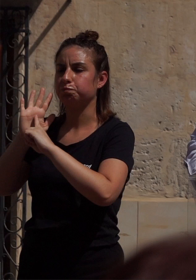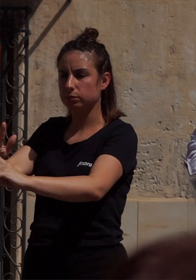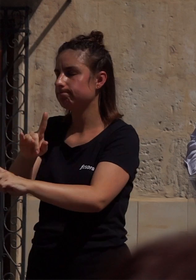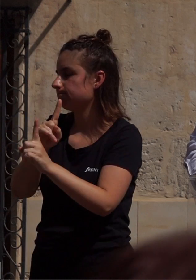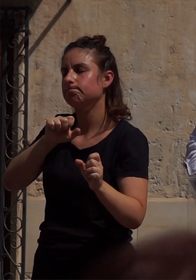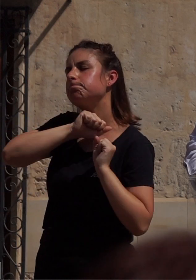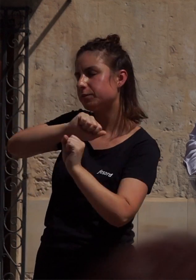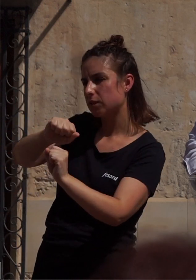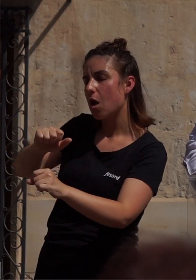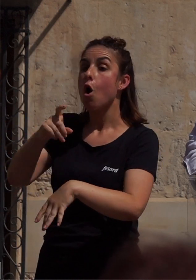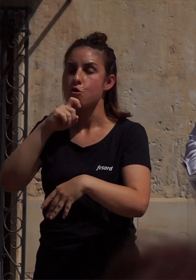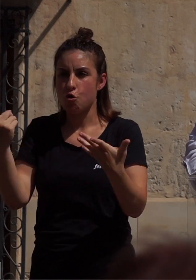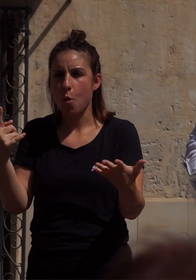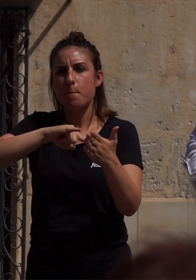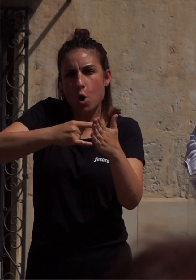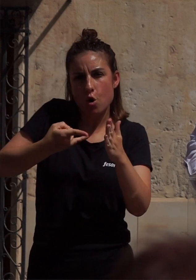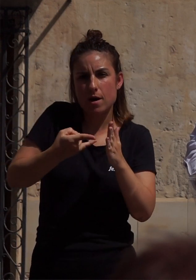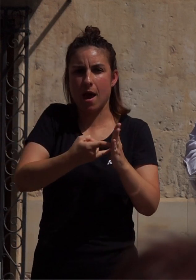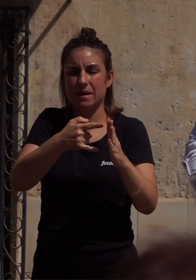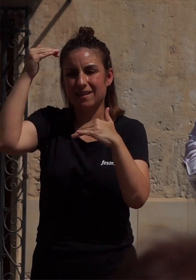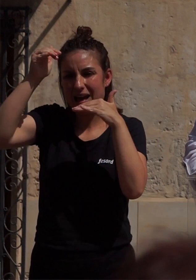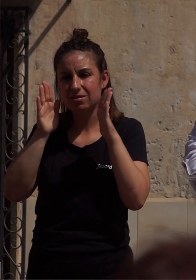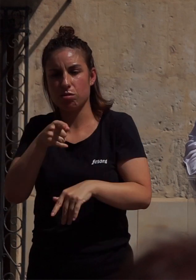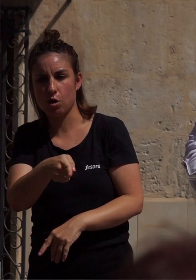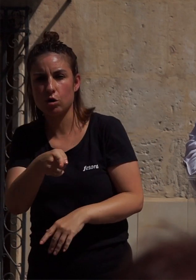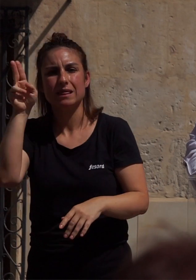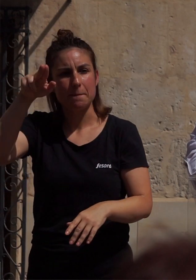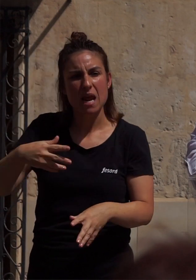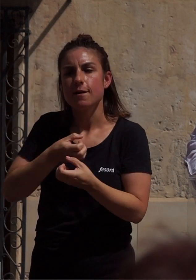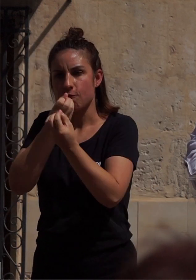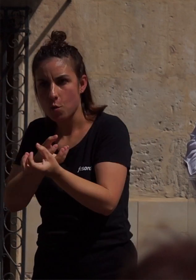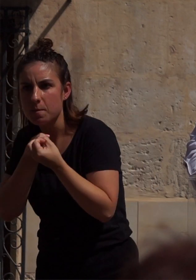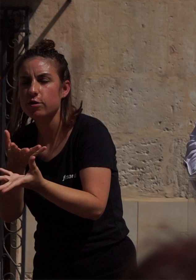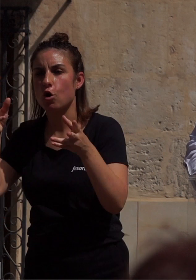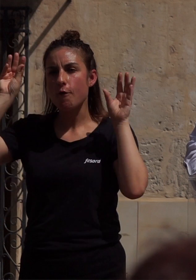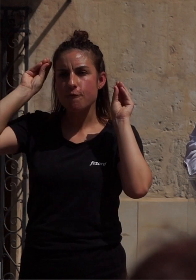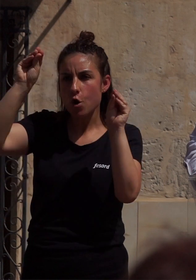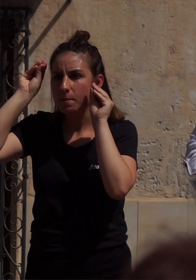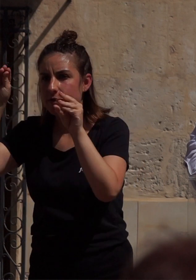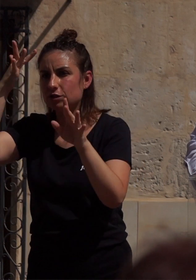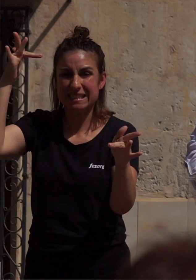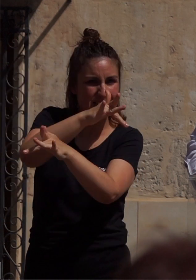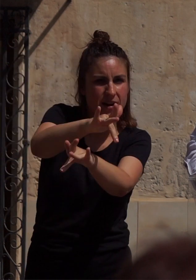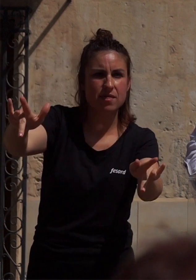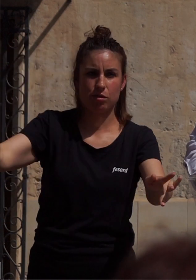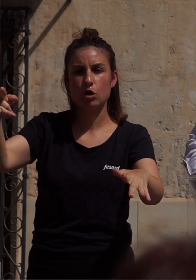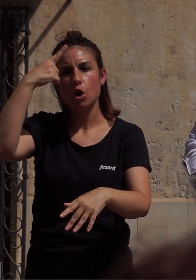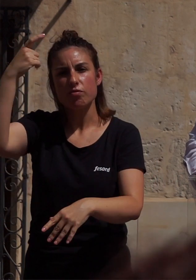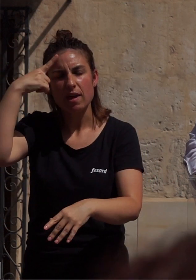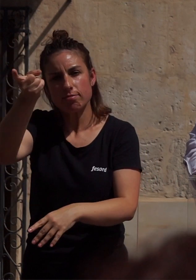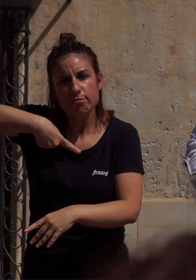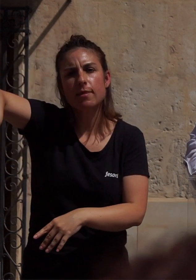desarrollo de programas y proyectos de atención, información, formación, sensibilización y concienciación